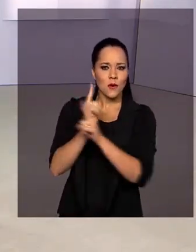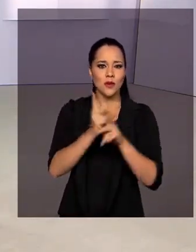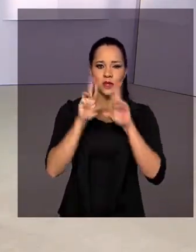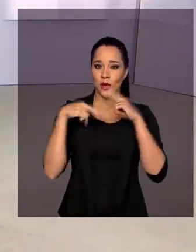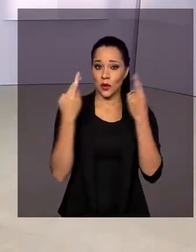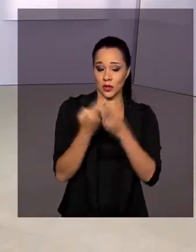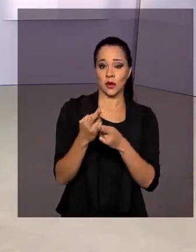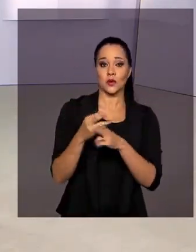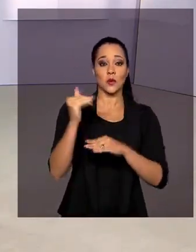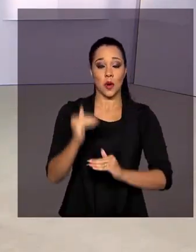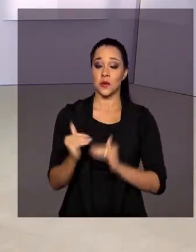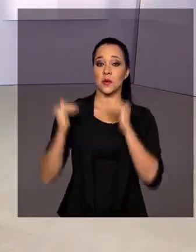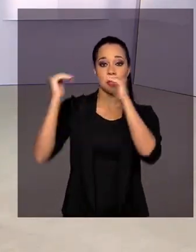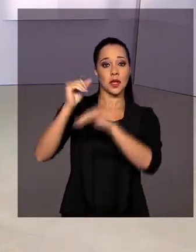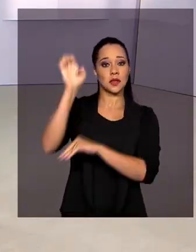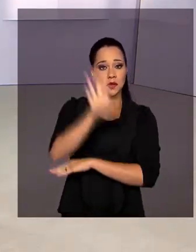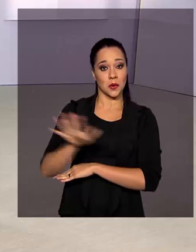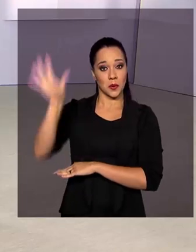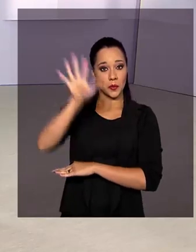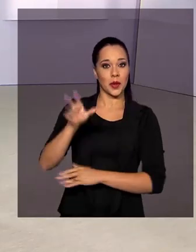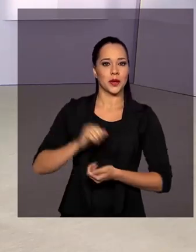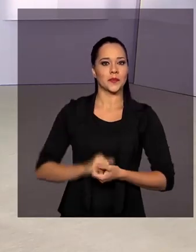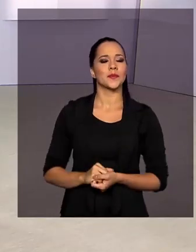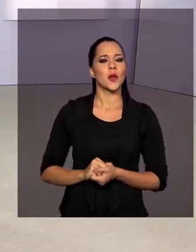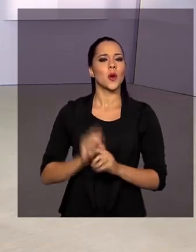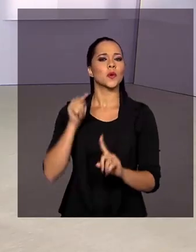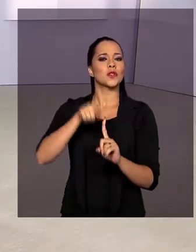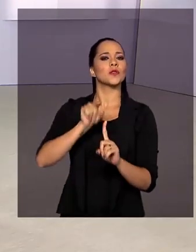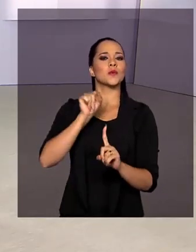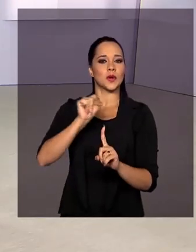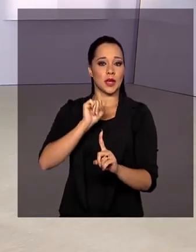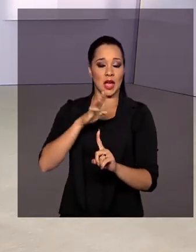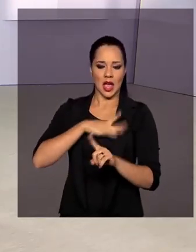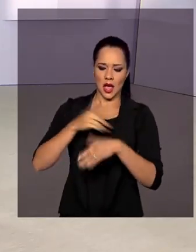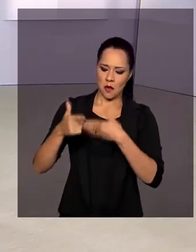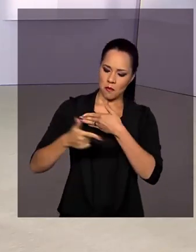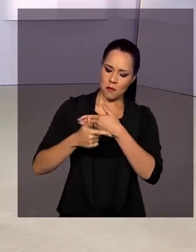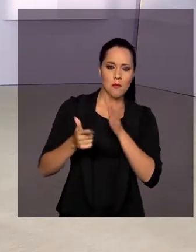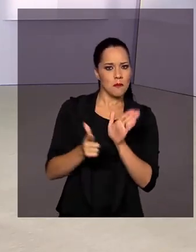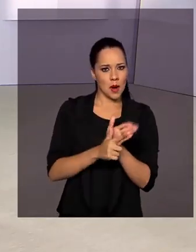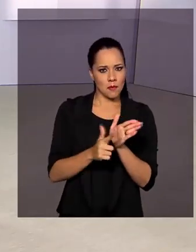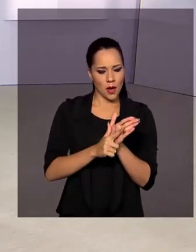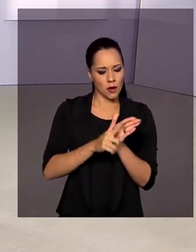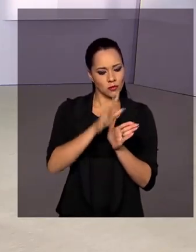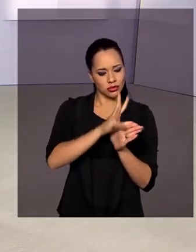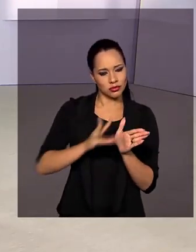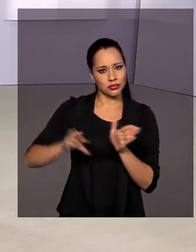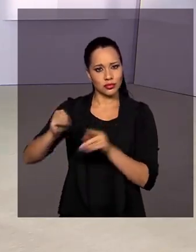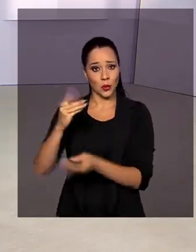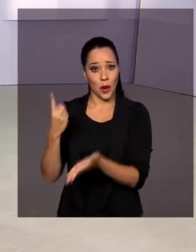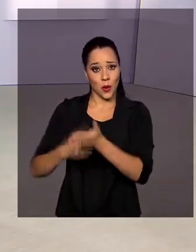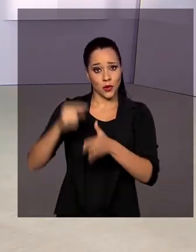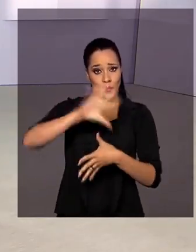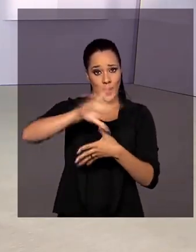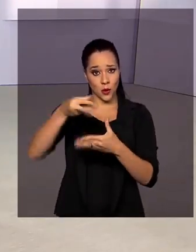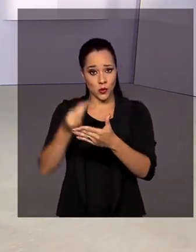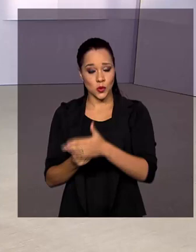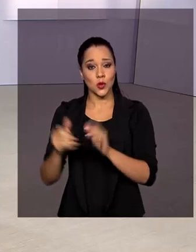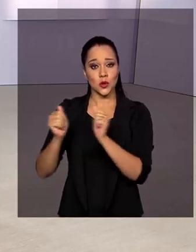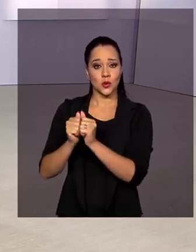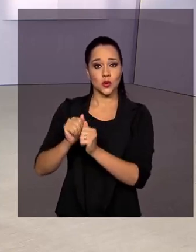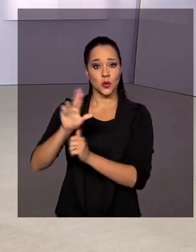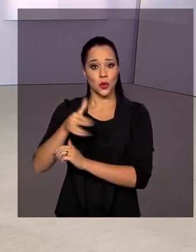autoridades europeias e empresários. O objetivo é tirar do papel o acordo Mercosul-União Europeia e